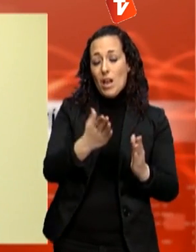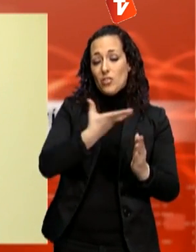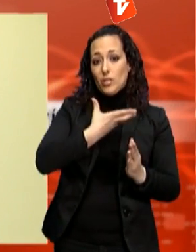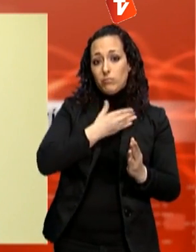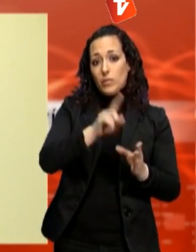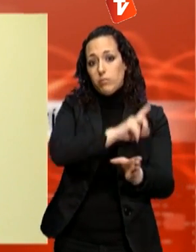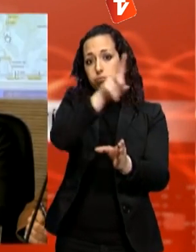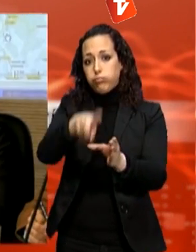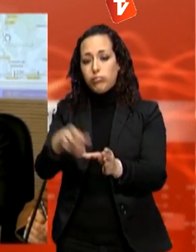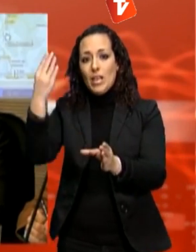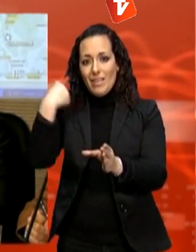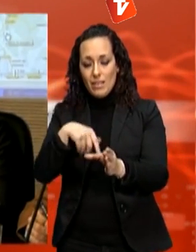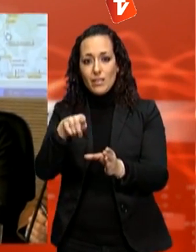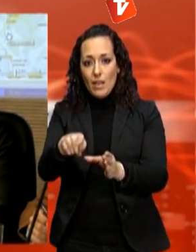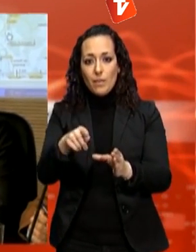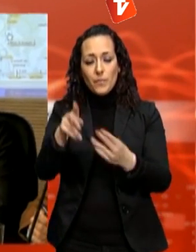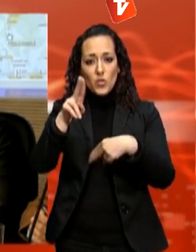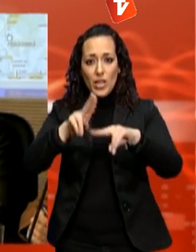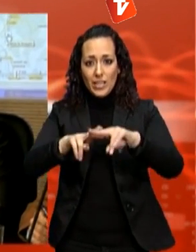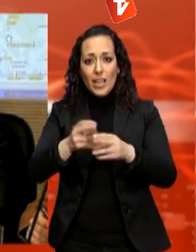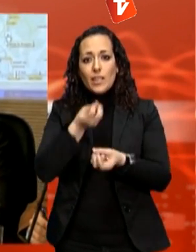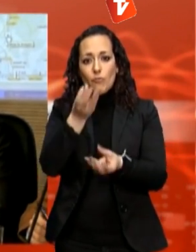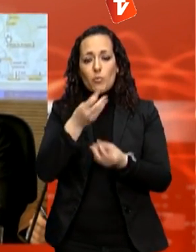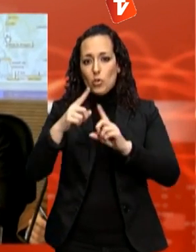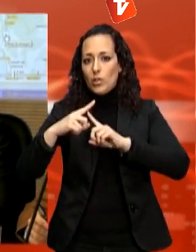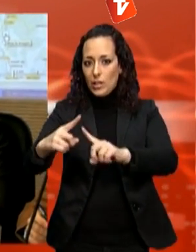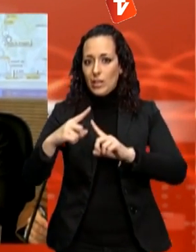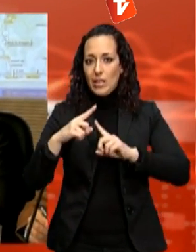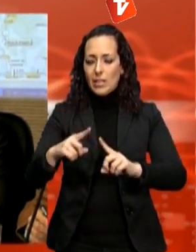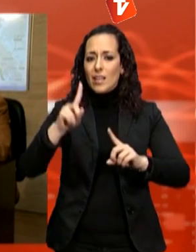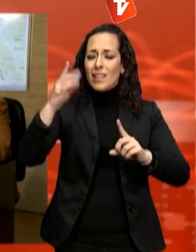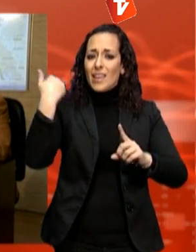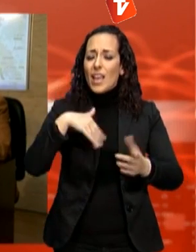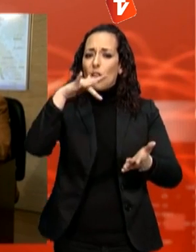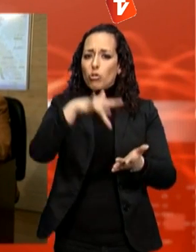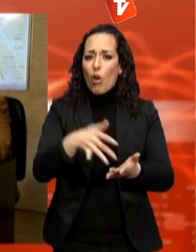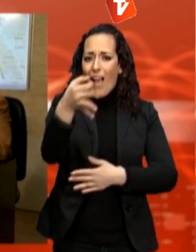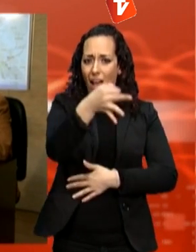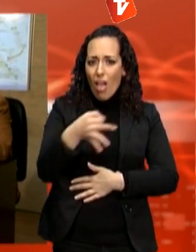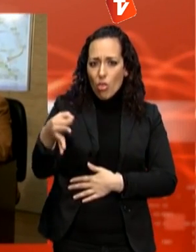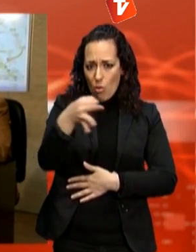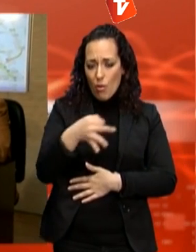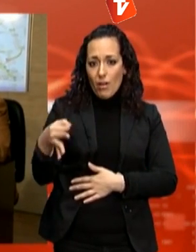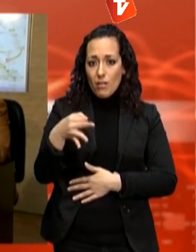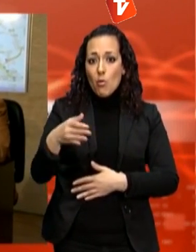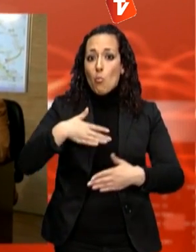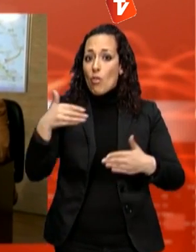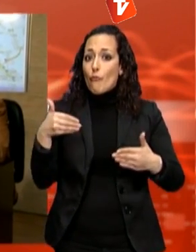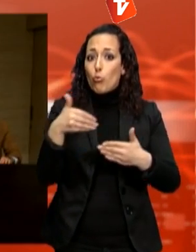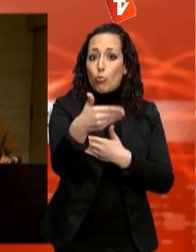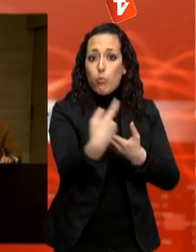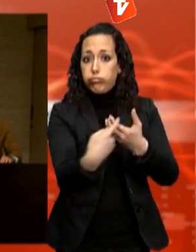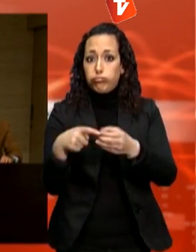havien fet Barcelona i Andorra. Properament s'hi podrien sumar altres municipis. Existia en ajuntaments que ja disposen d'una bona xarxa